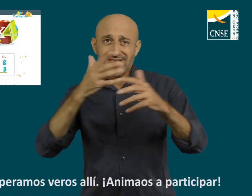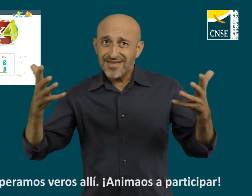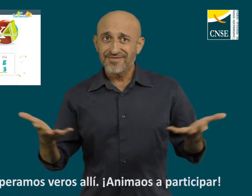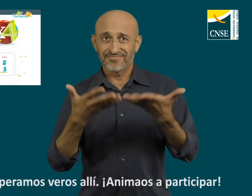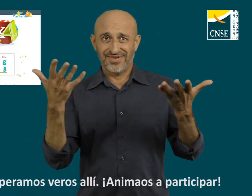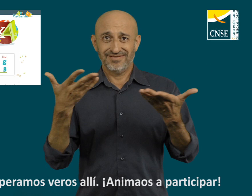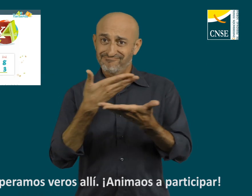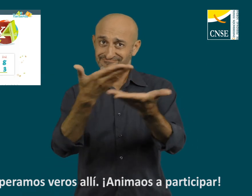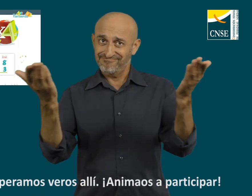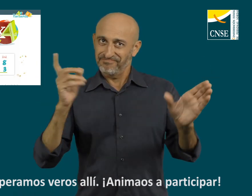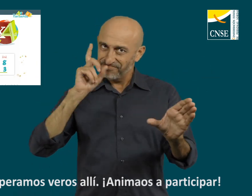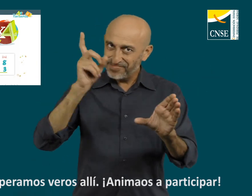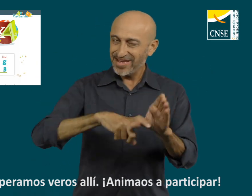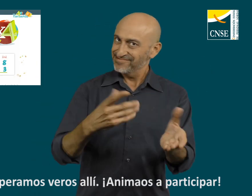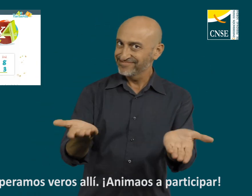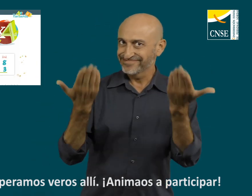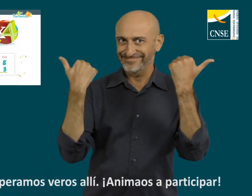Esperamos veros por allí. ¡Animaos a participar!